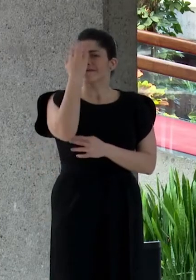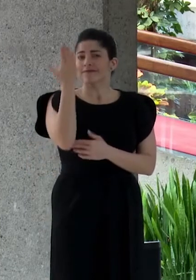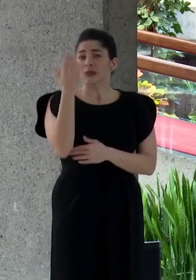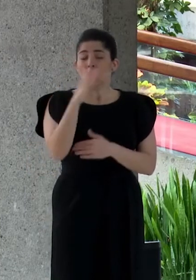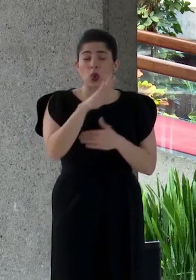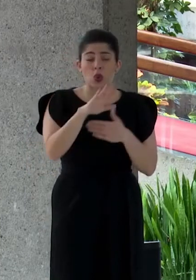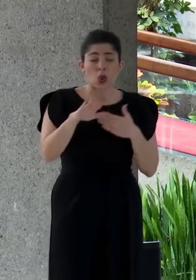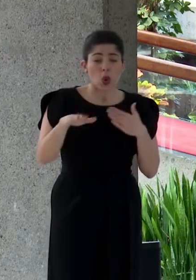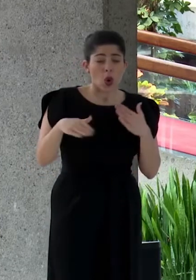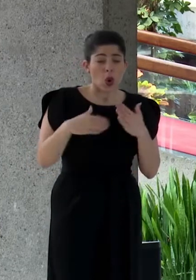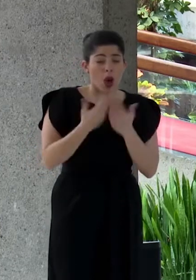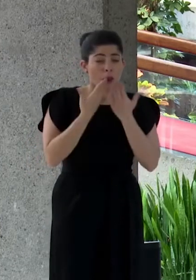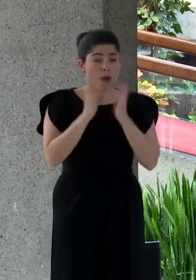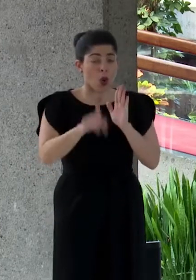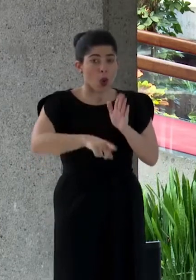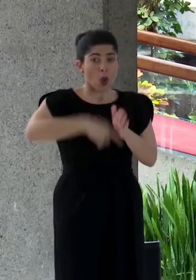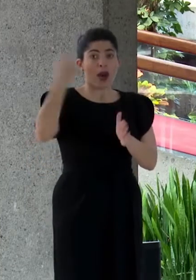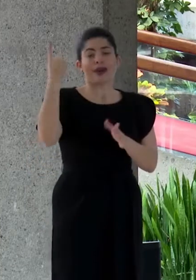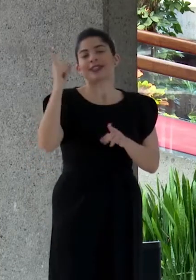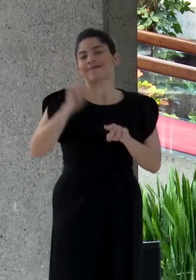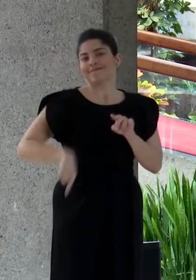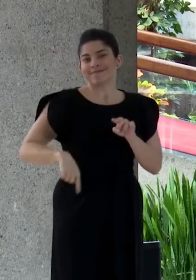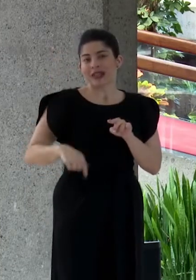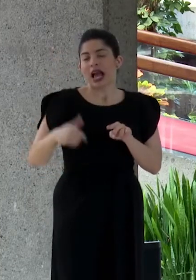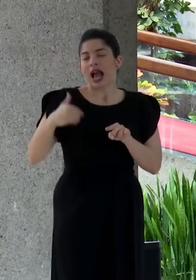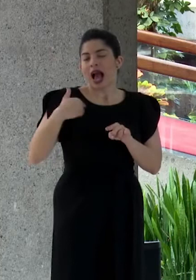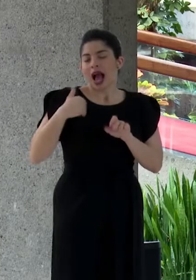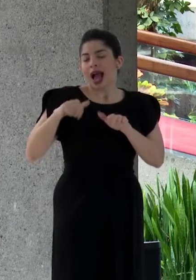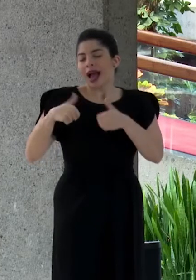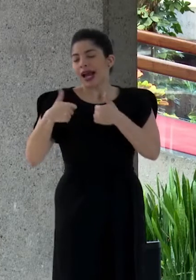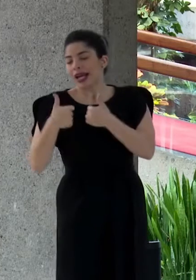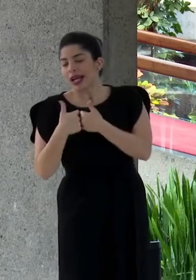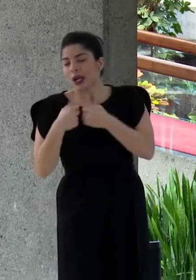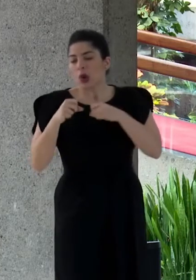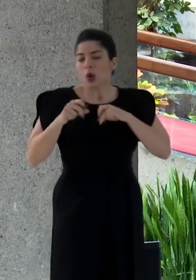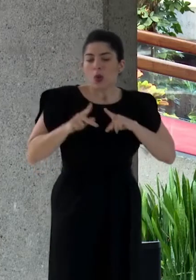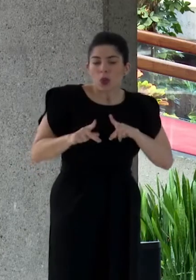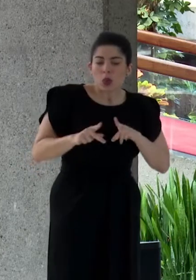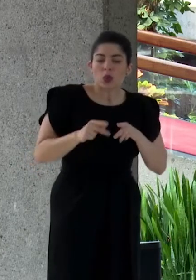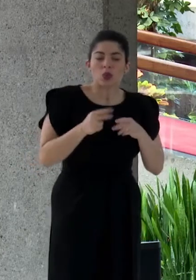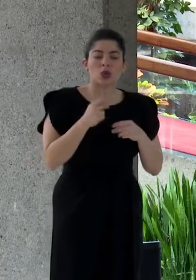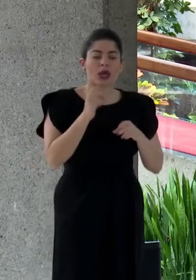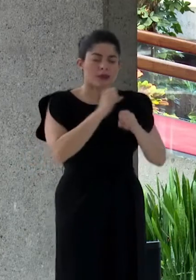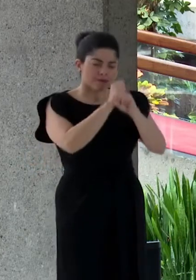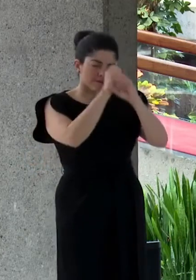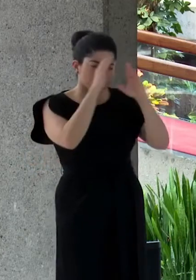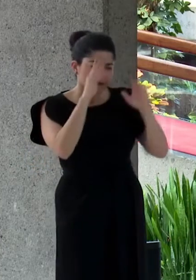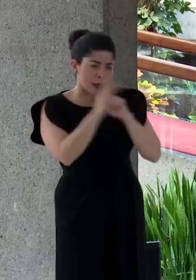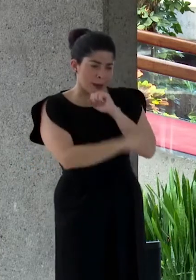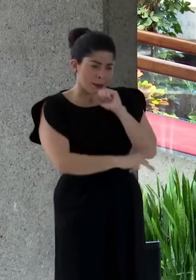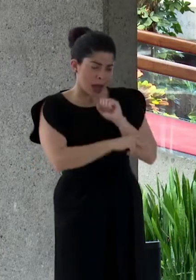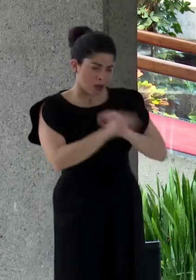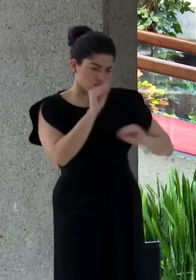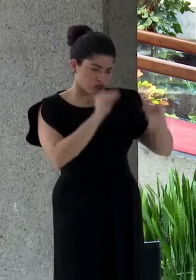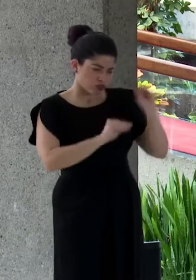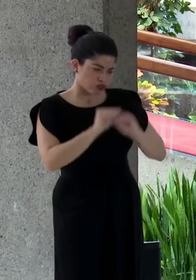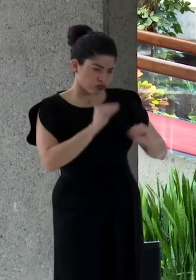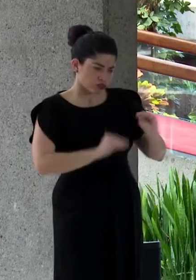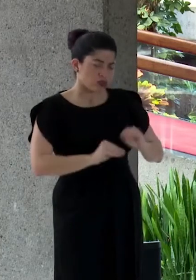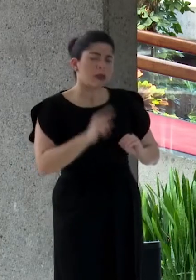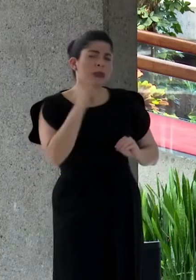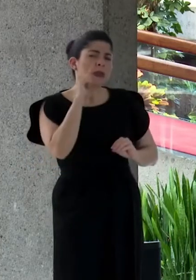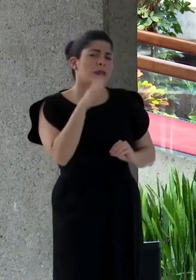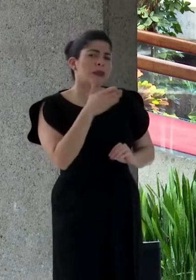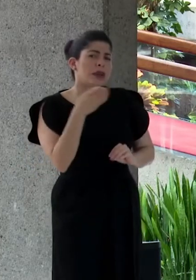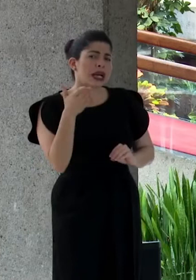todas las puertas de golpe. Tenemos el reto y la oportunidad de desarrollar una visión de Estado para que,